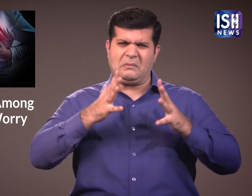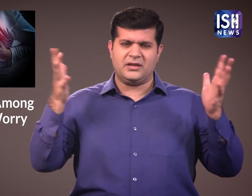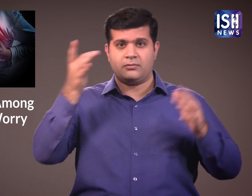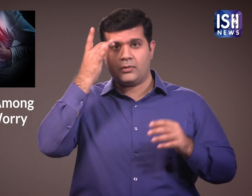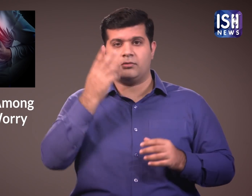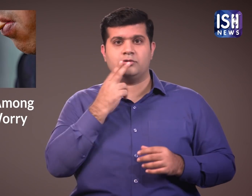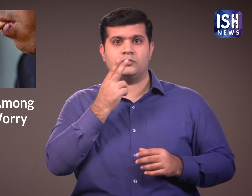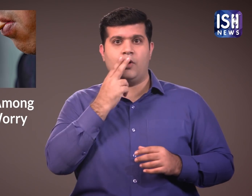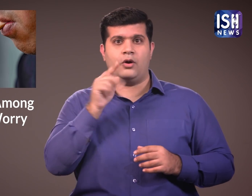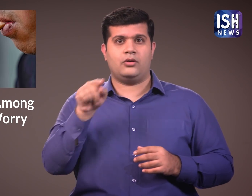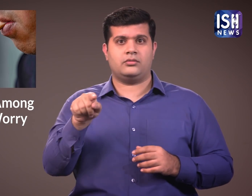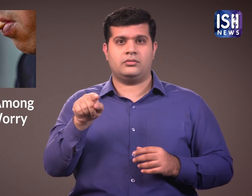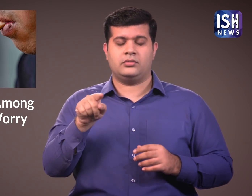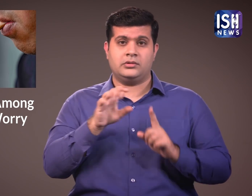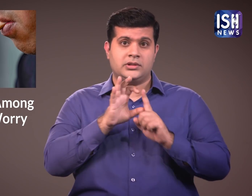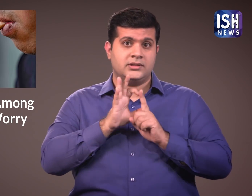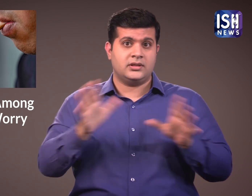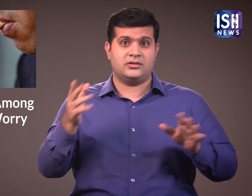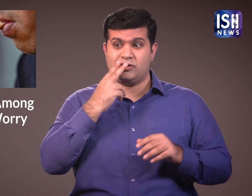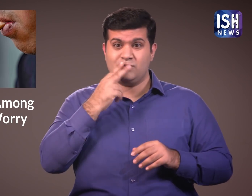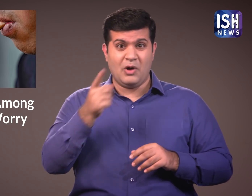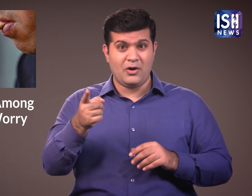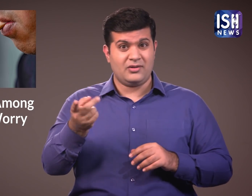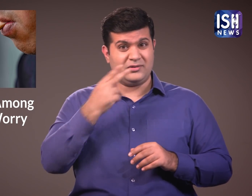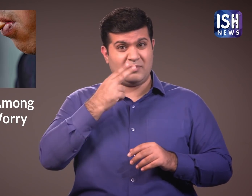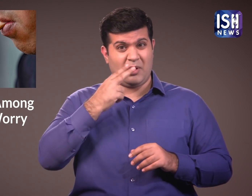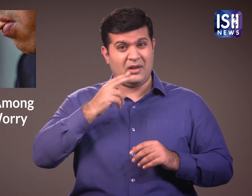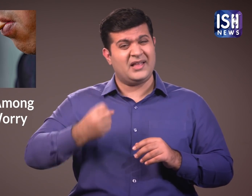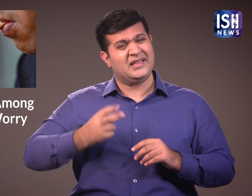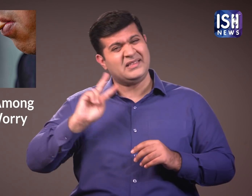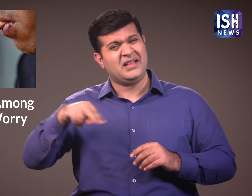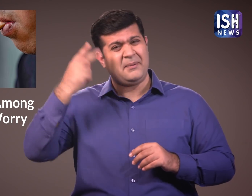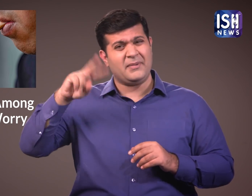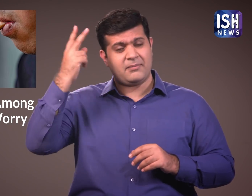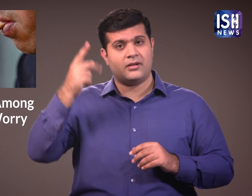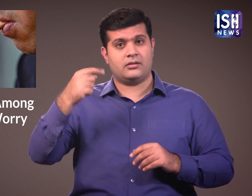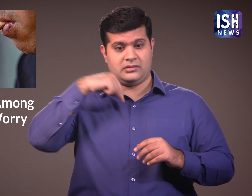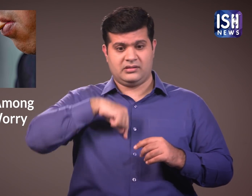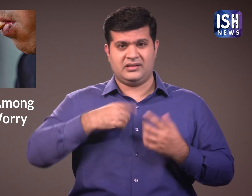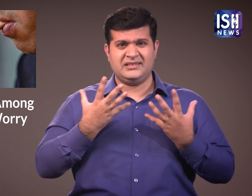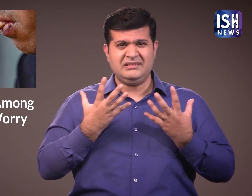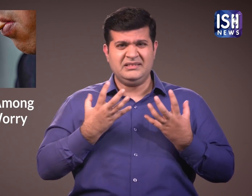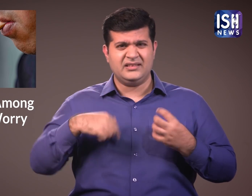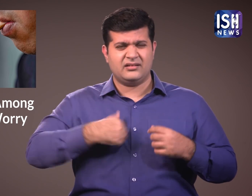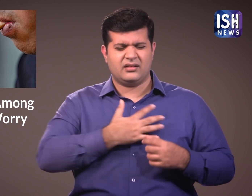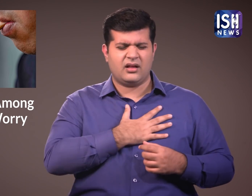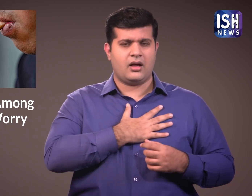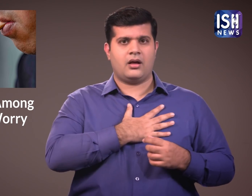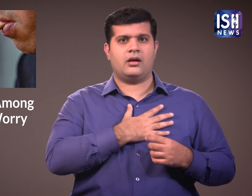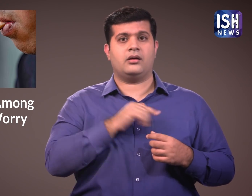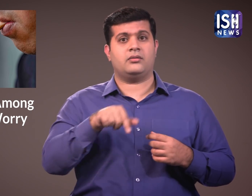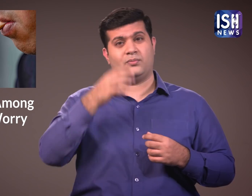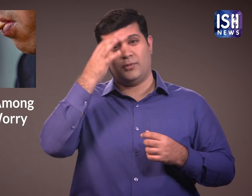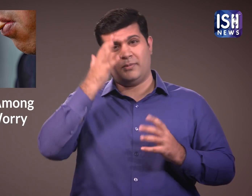मुख्य समस्या धुम्रपान है और यह सबसे खतरनाक है अथ्यदिक धुम्रपान से दिल का दौरा पढ़ सकता है